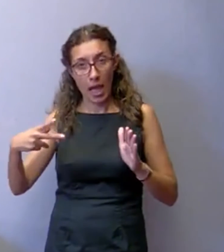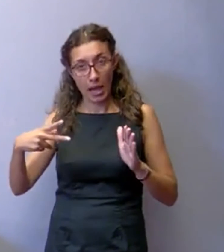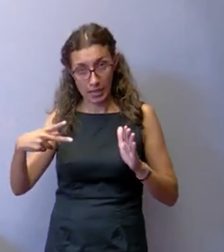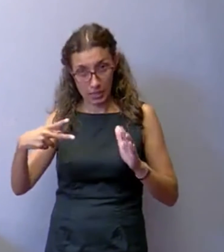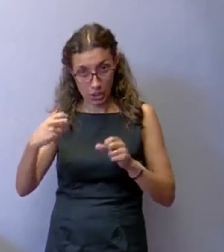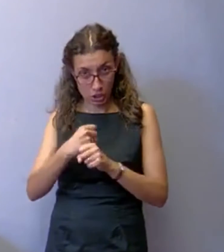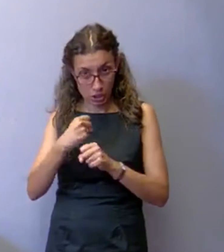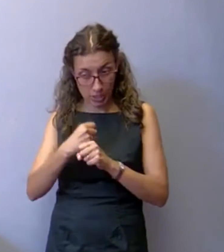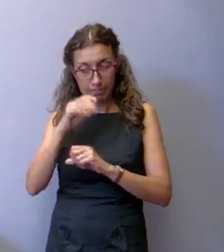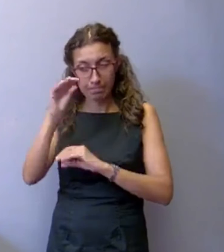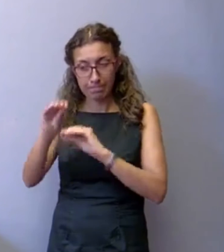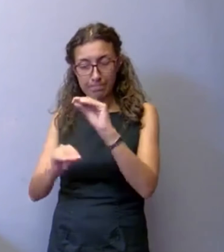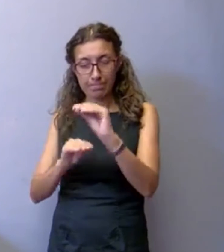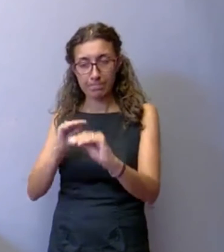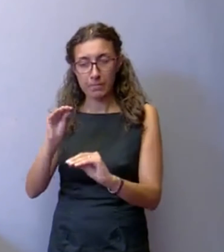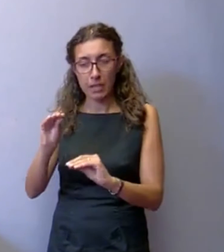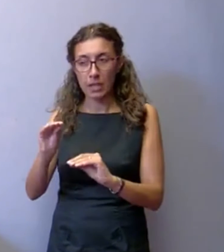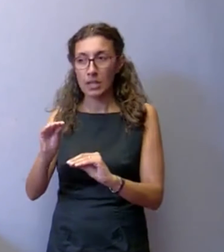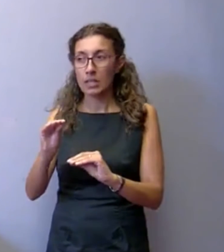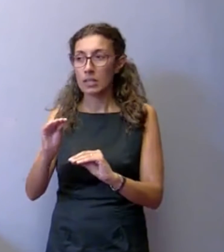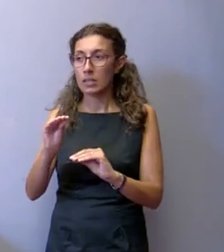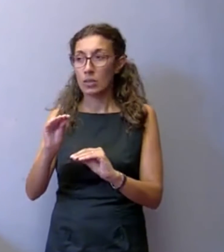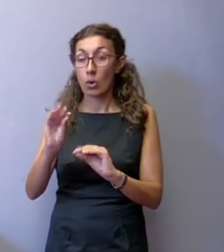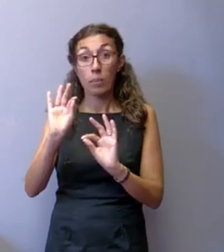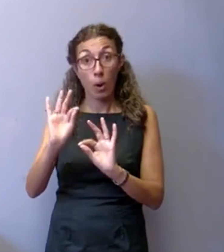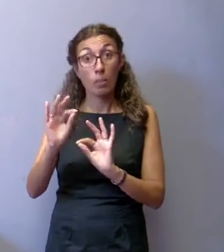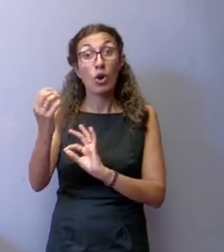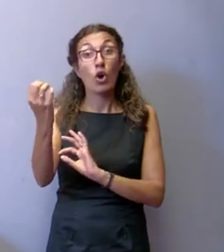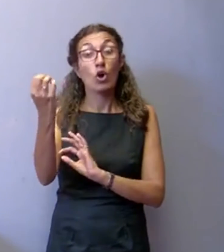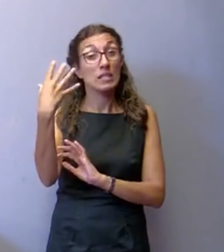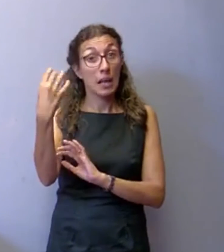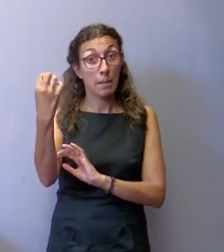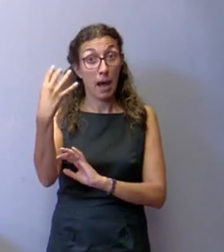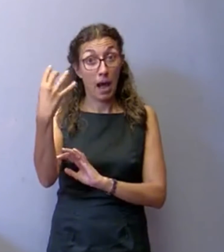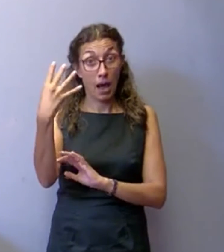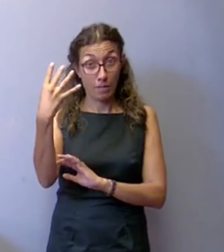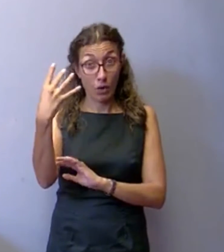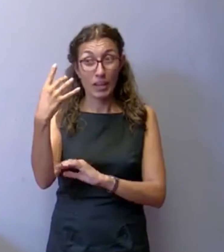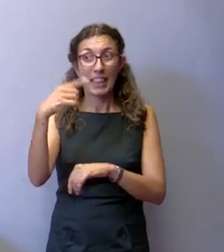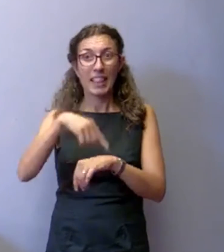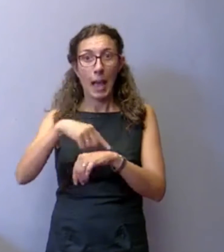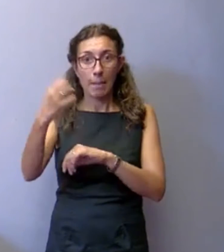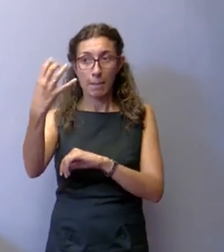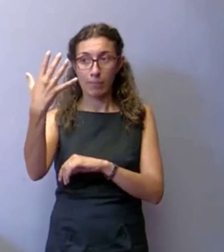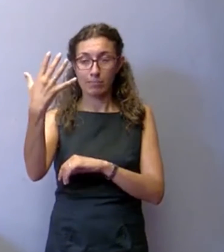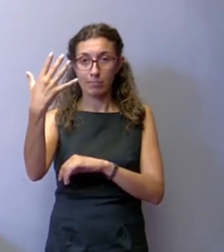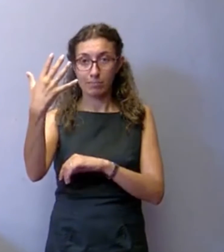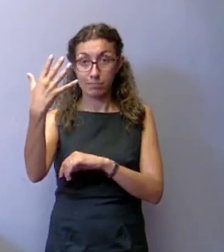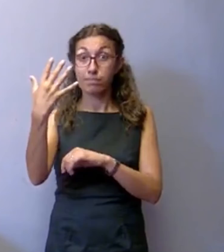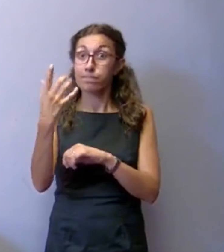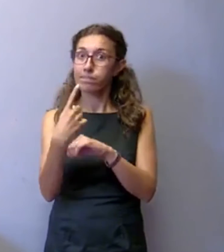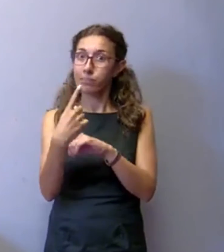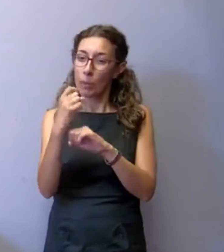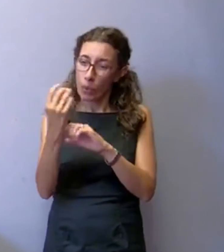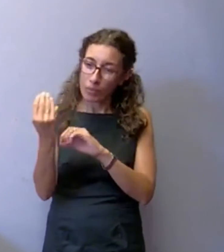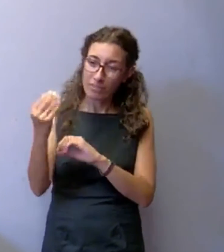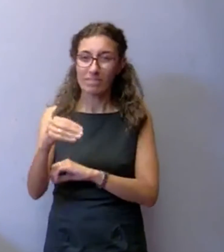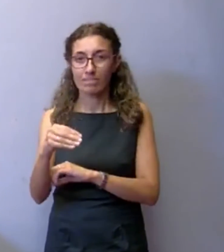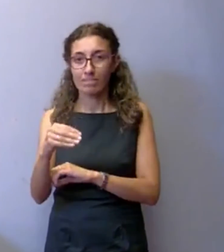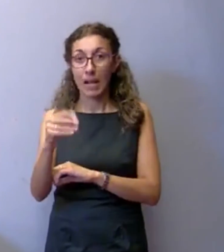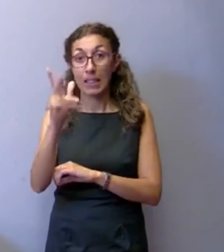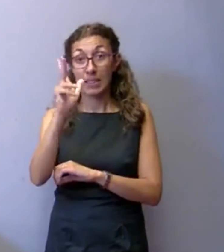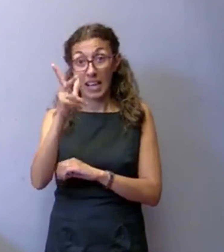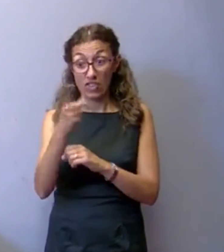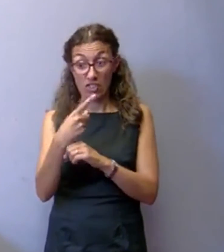occupano della temporalizzazione dei semafori di verificare se è possibile incrementare questi da 10 secondi senza